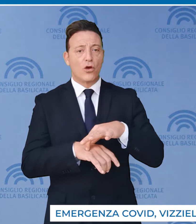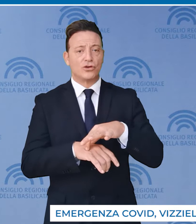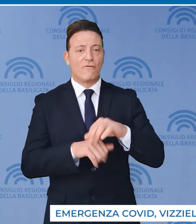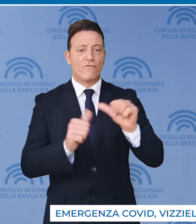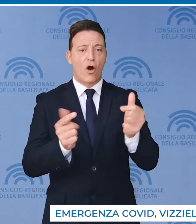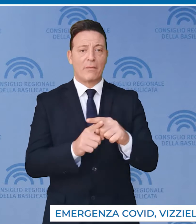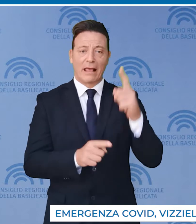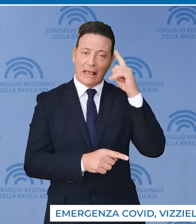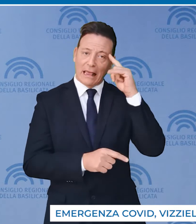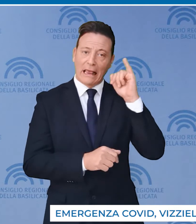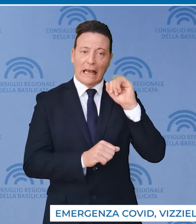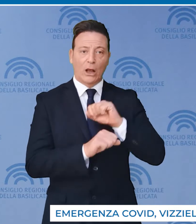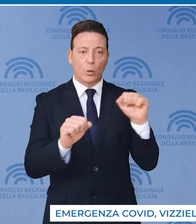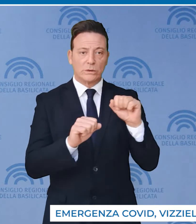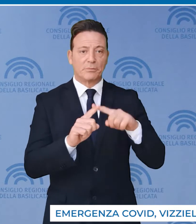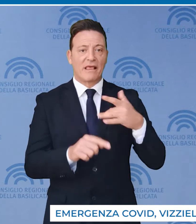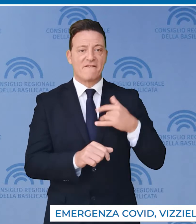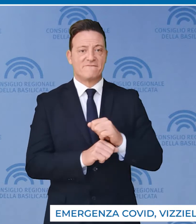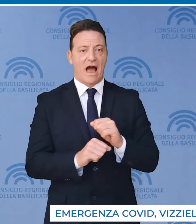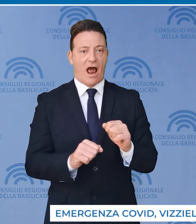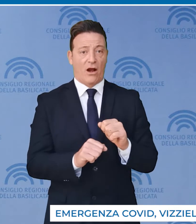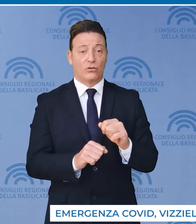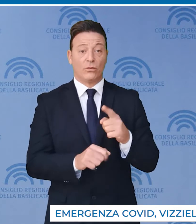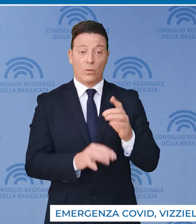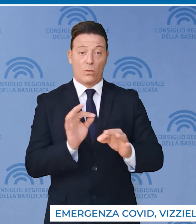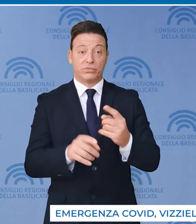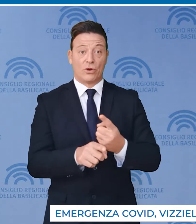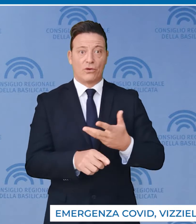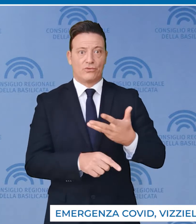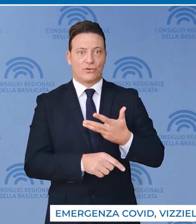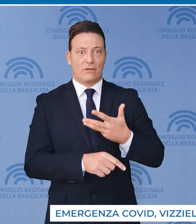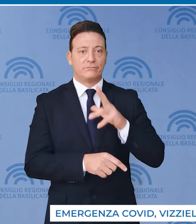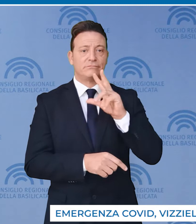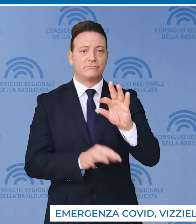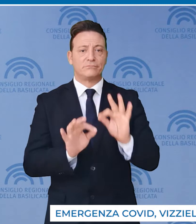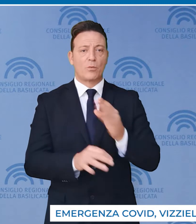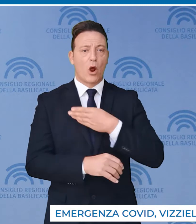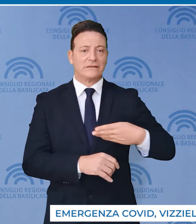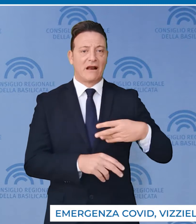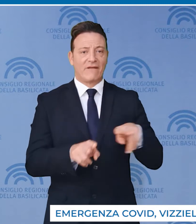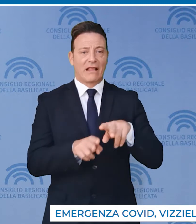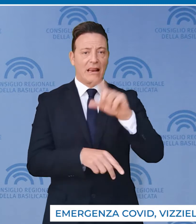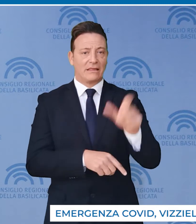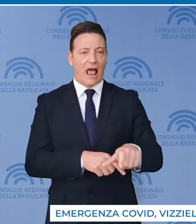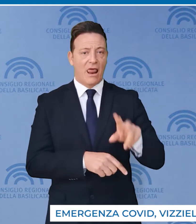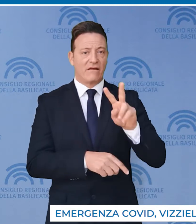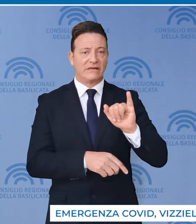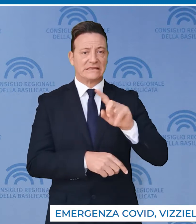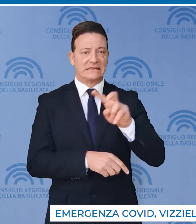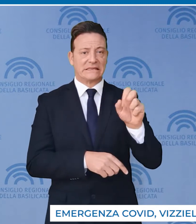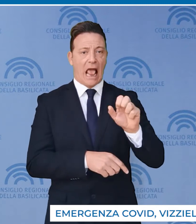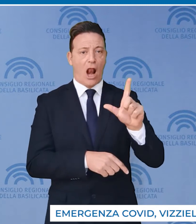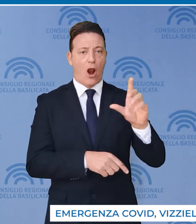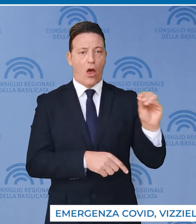affetti da patologie come ictus e infarto. Lo sostiene il consigliere di Fratelli d